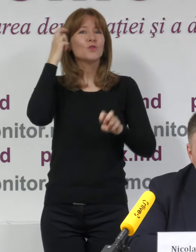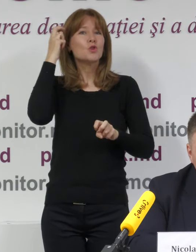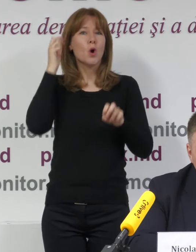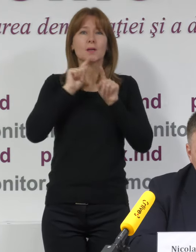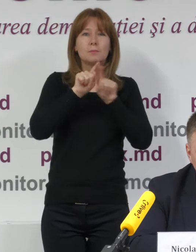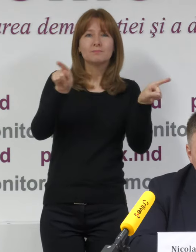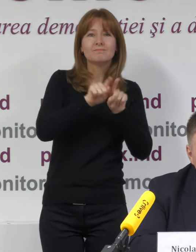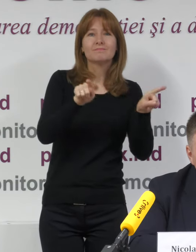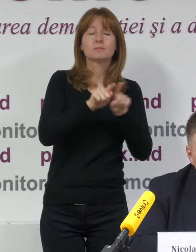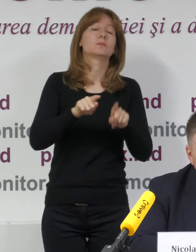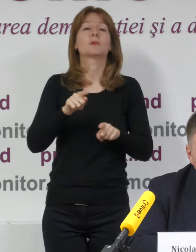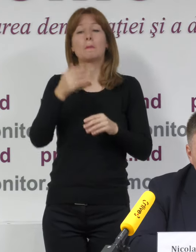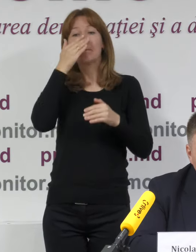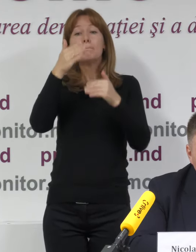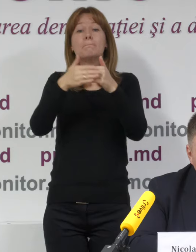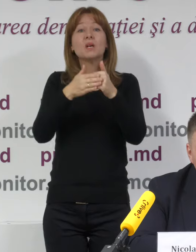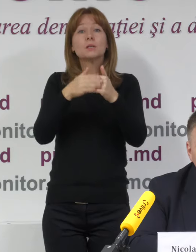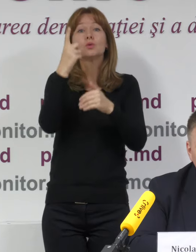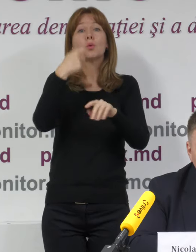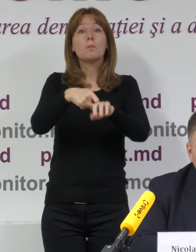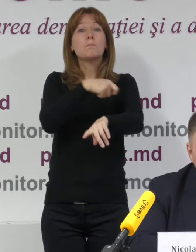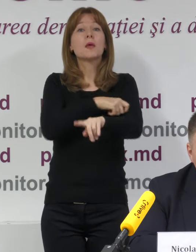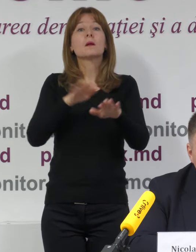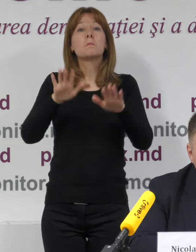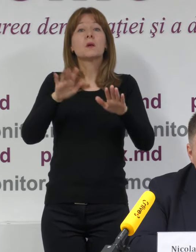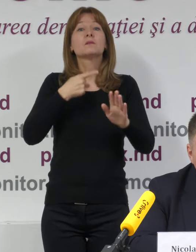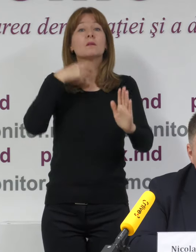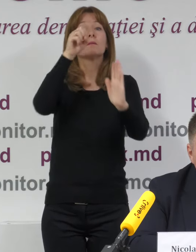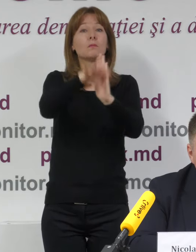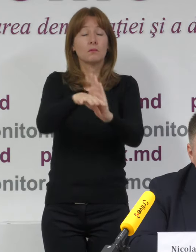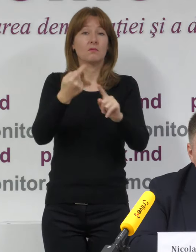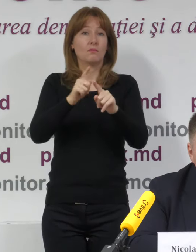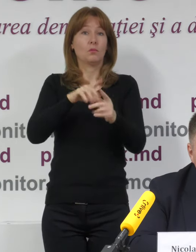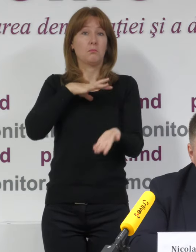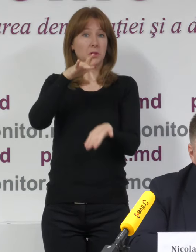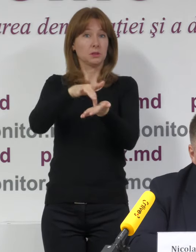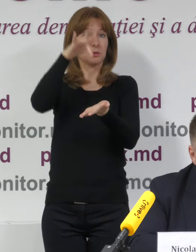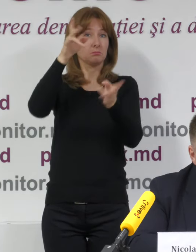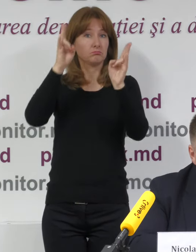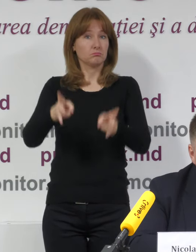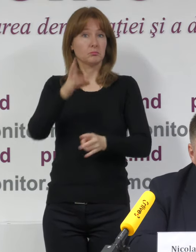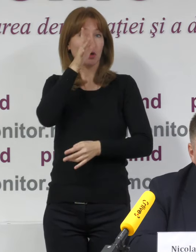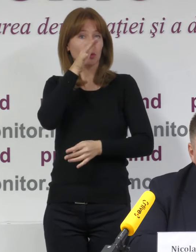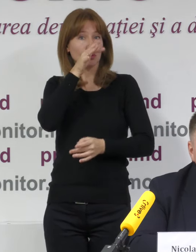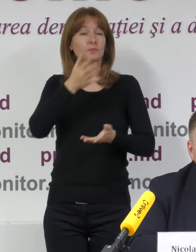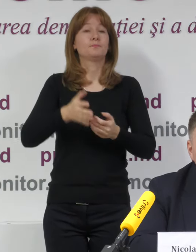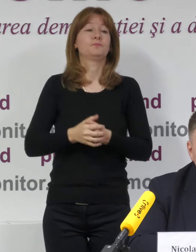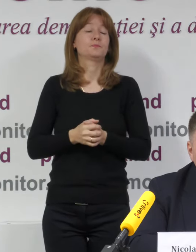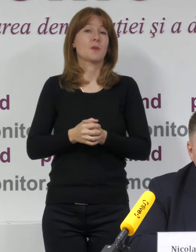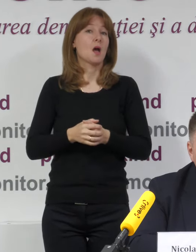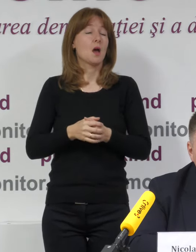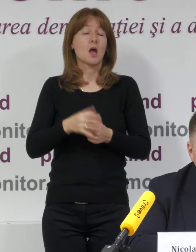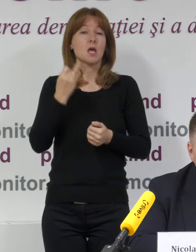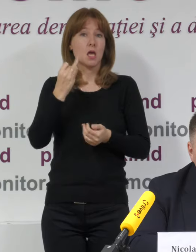metri și în încinta secției de votare, a fost constatată în caz în sectorul centru Chișinău. Prezența